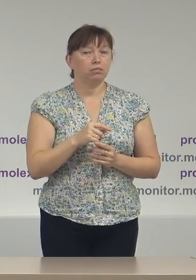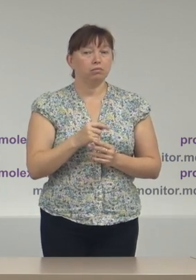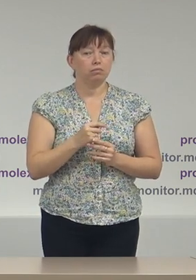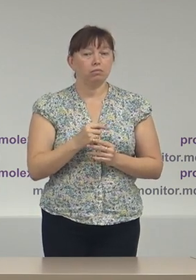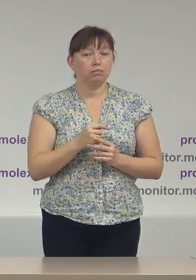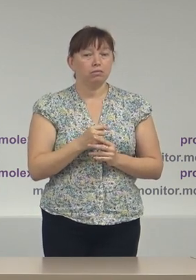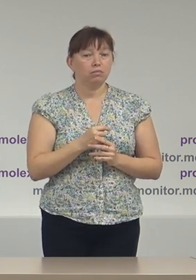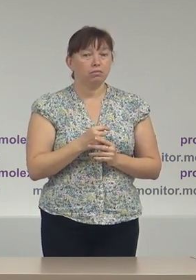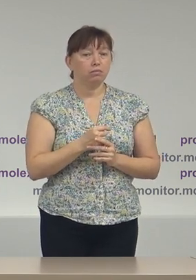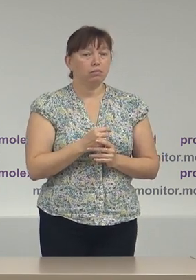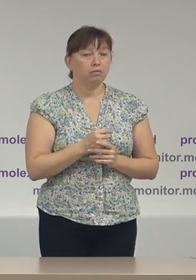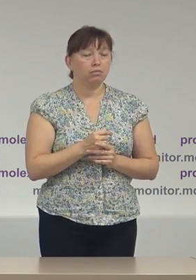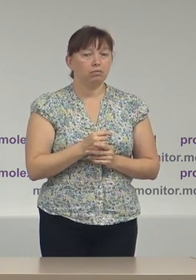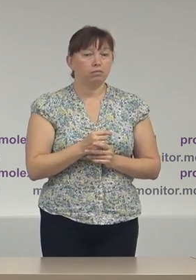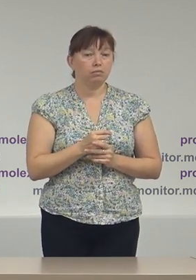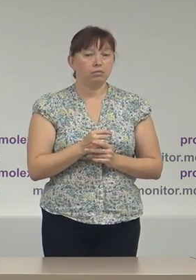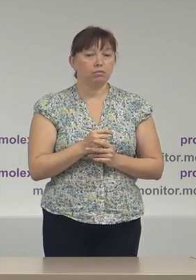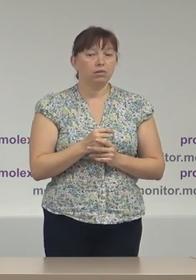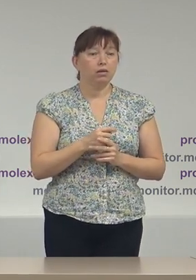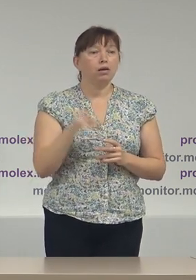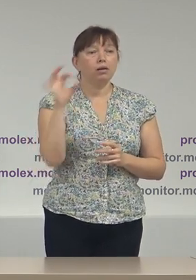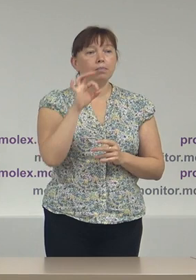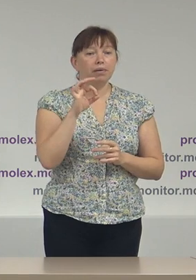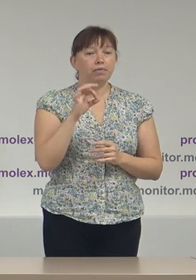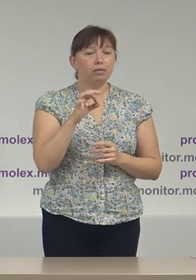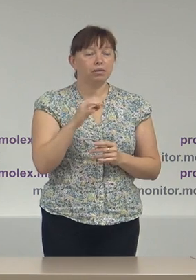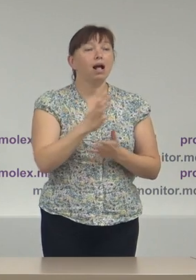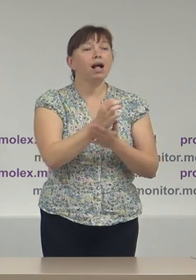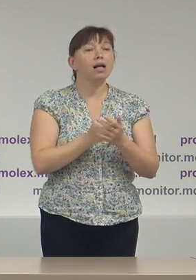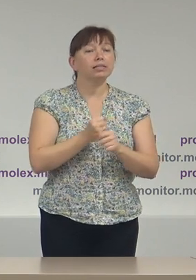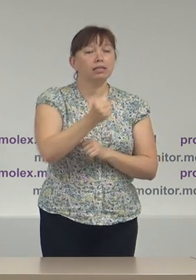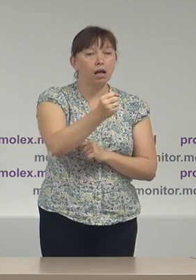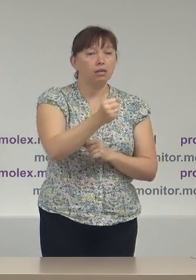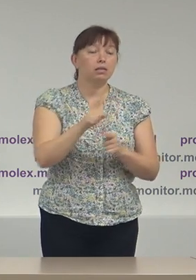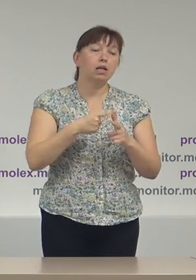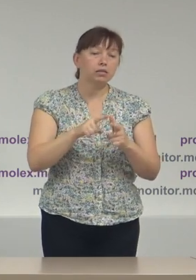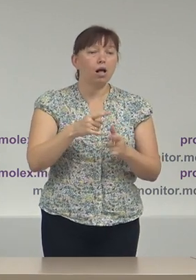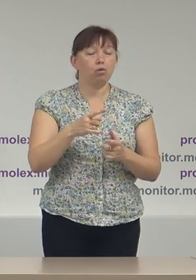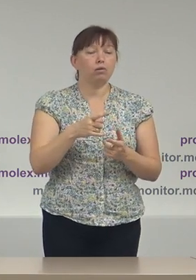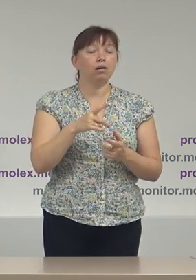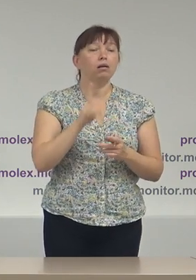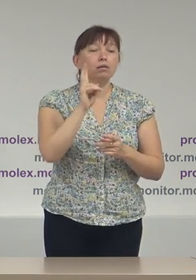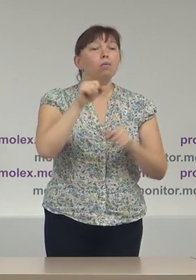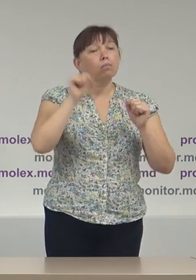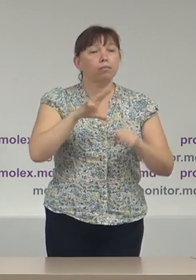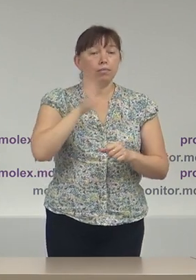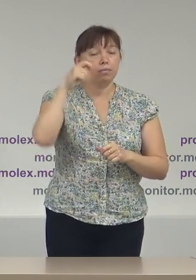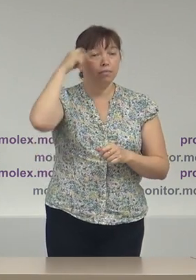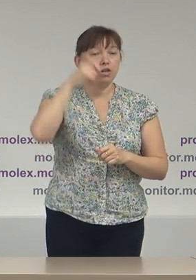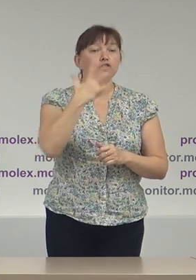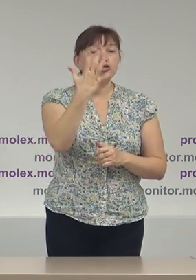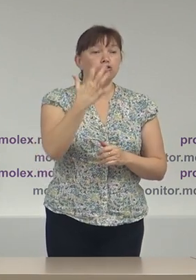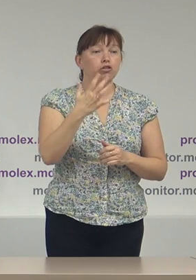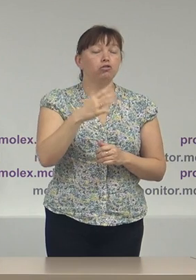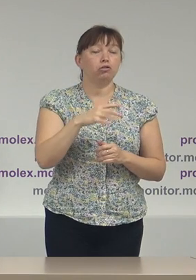discriminare în privința candidatilor sau potențialilor candidat și în 5 cazuri sunt